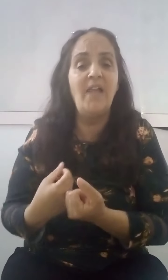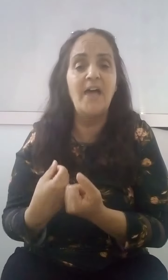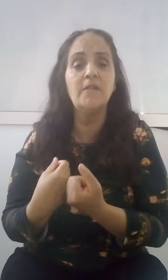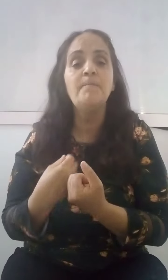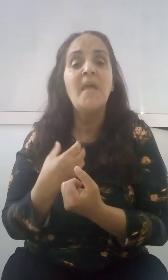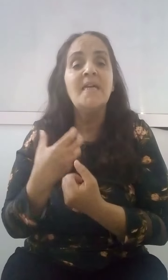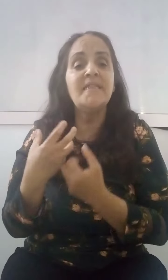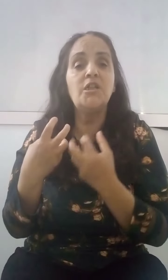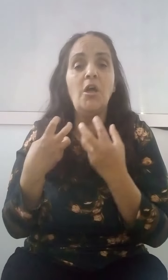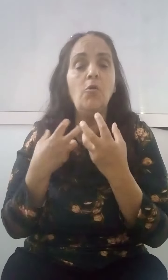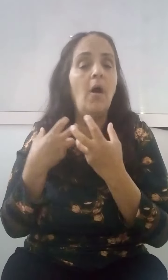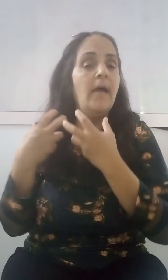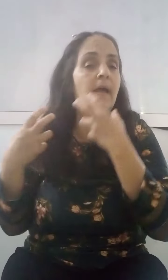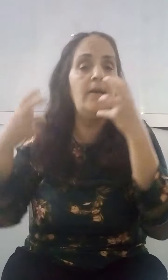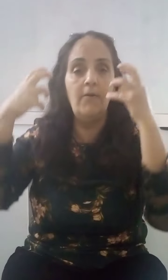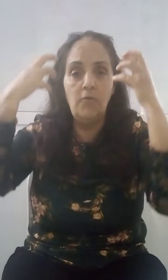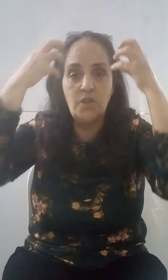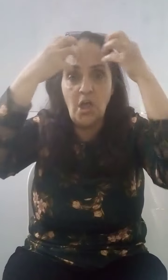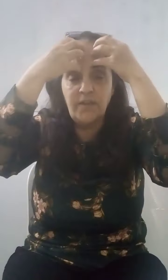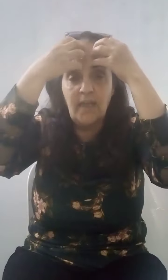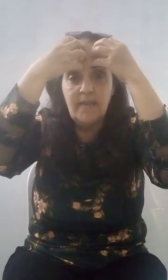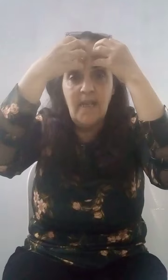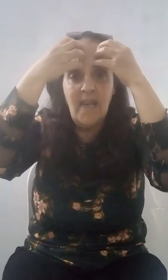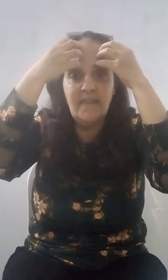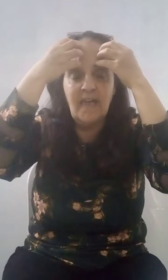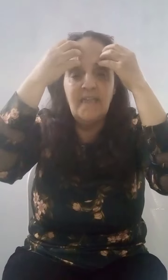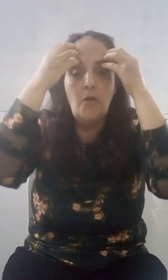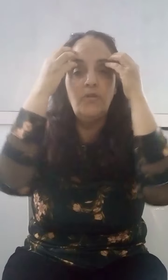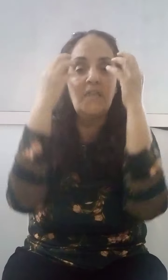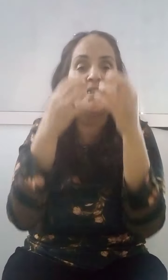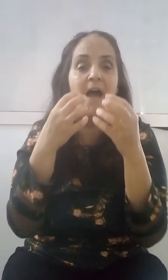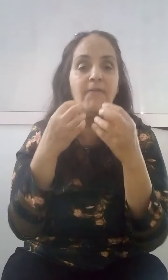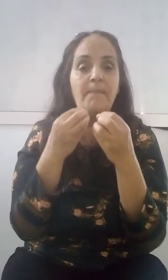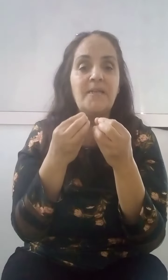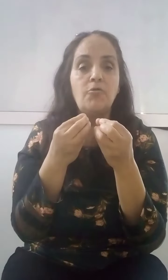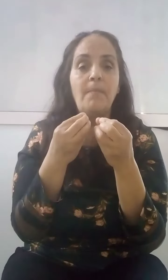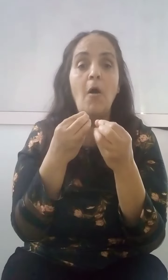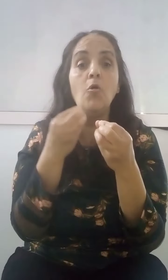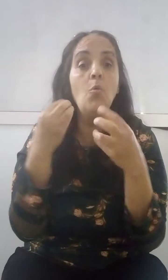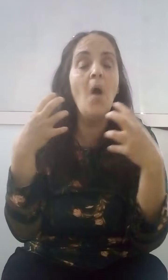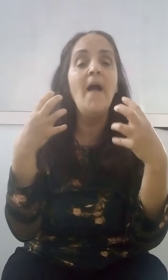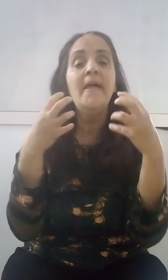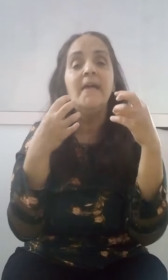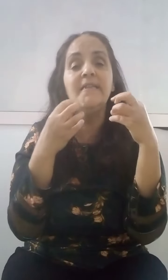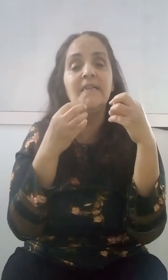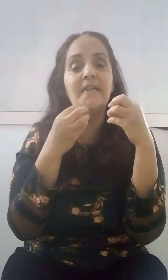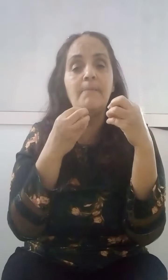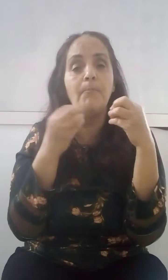من الناس يقولون لتعرفة الإنترية لحيث أن هناك الأمام وحسبه لأندقاء